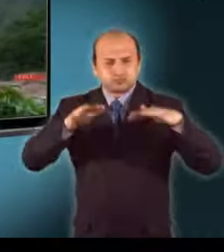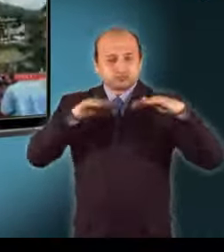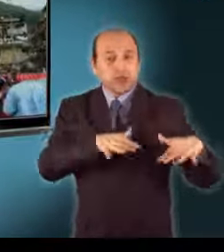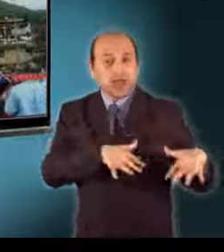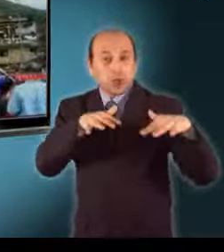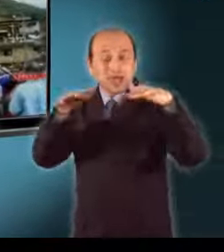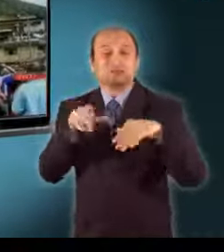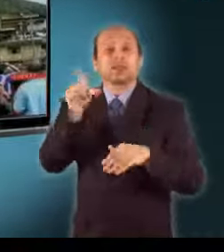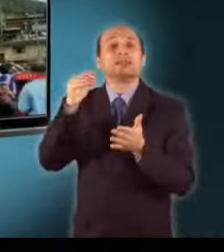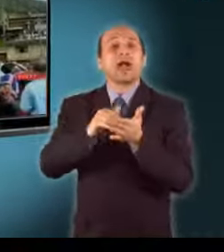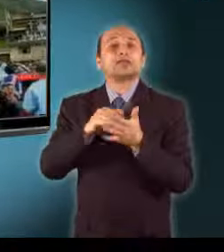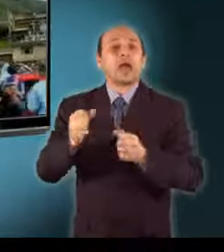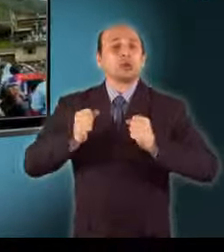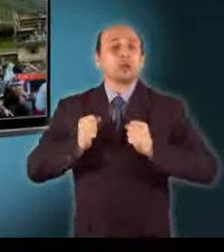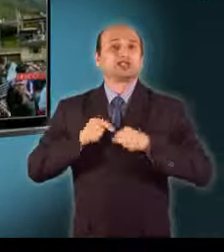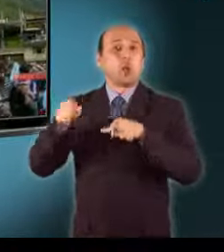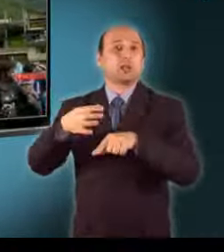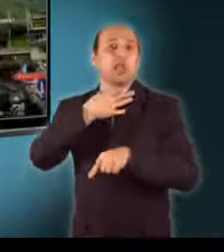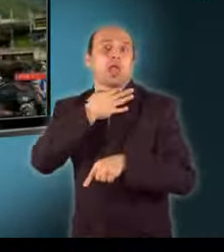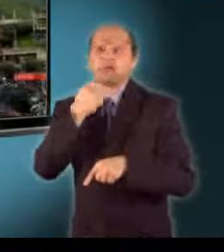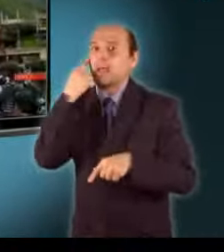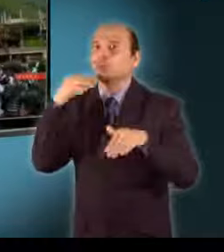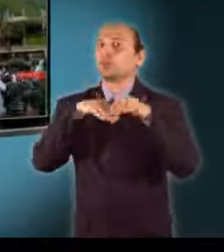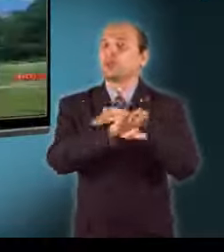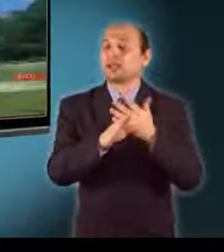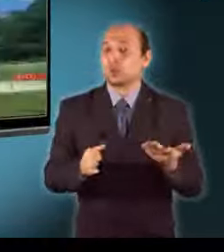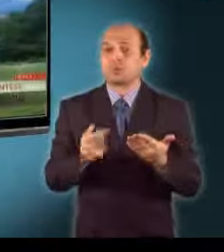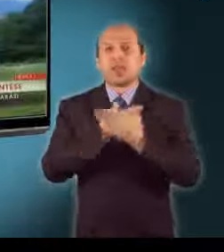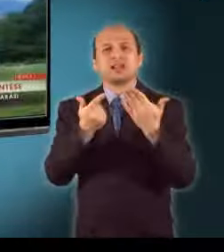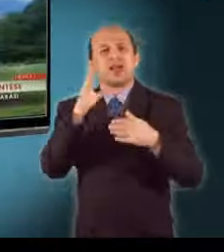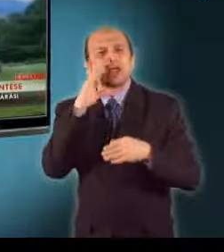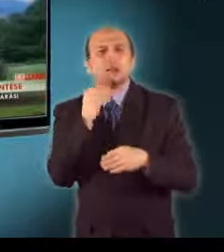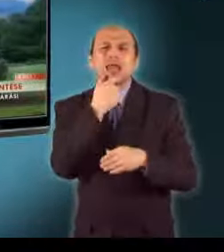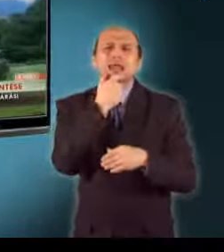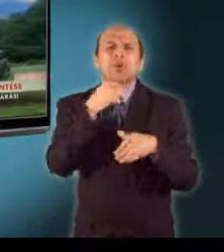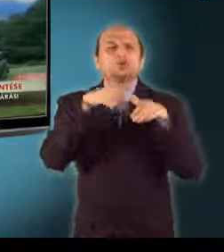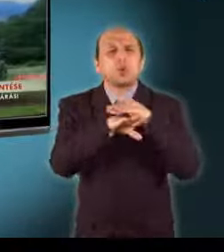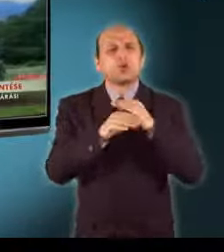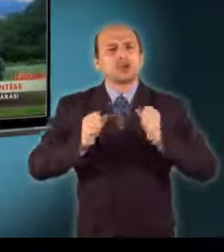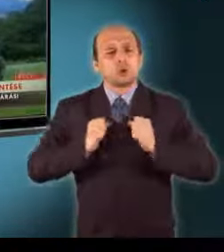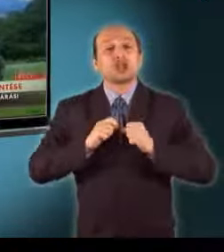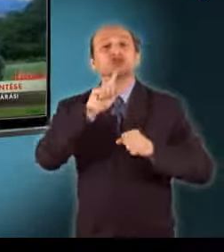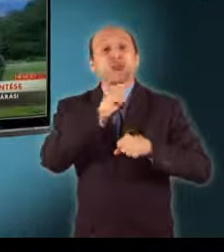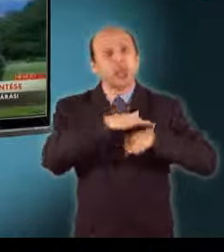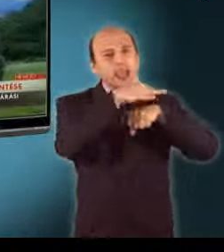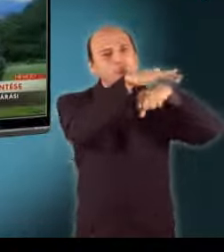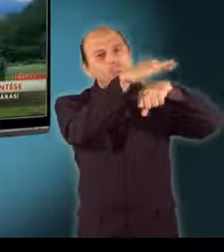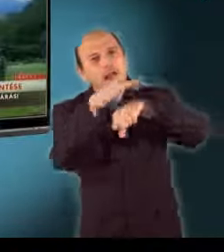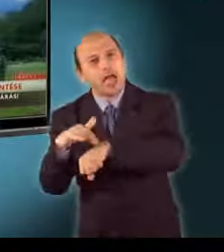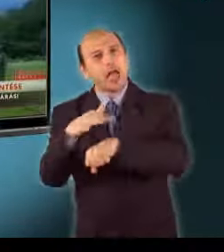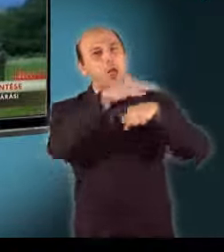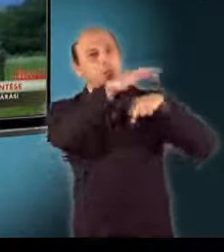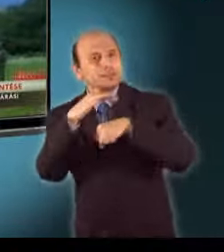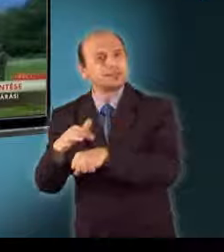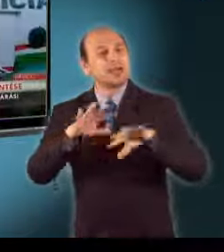rekett a macsukicsó. Eddig 70 embert, köztük több idős külföldit sikerült lehozni az inkák egykori fellegvárából.